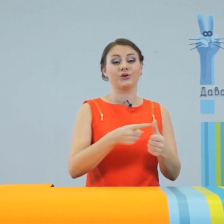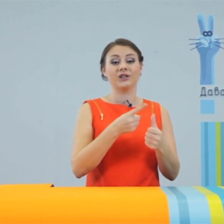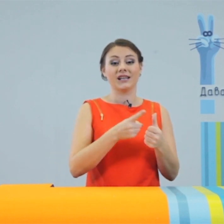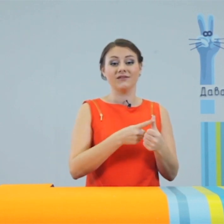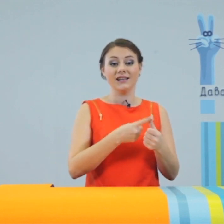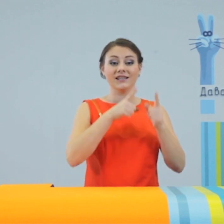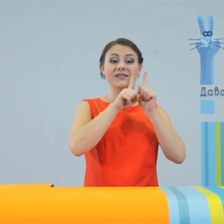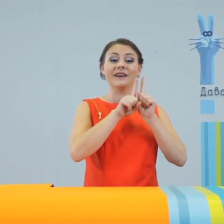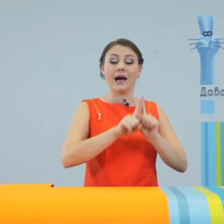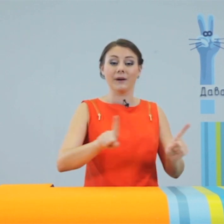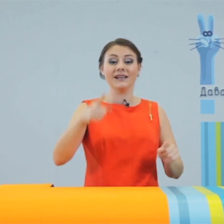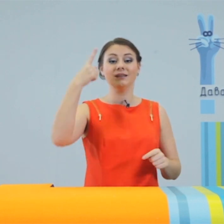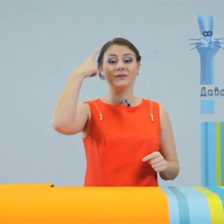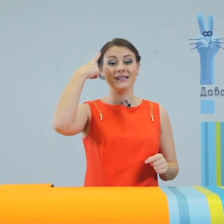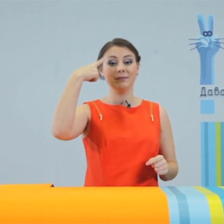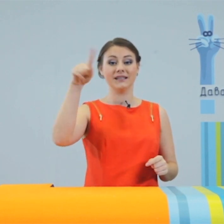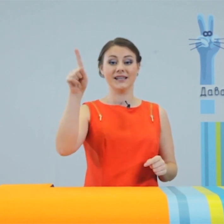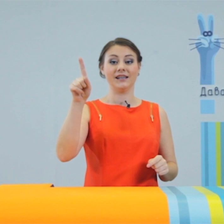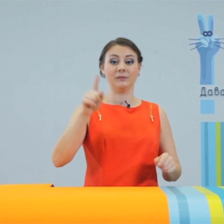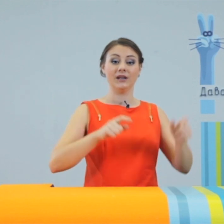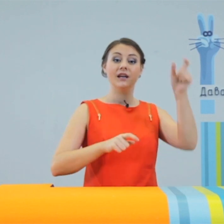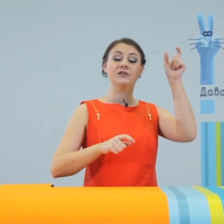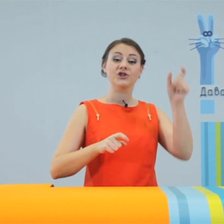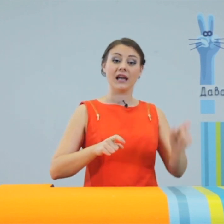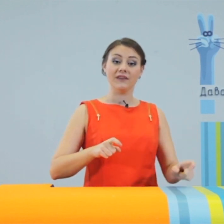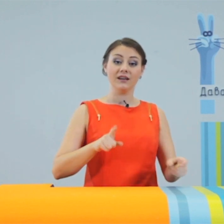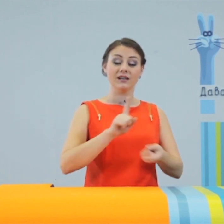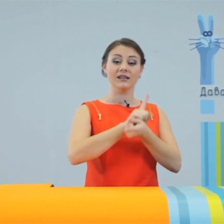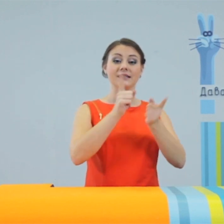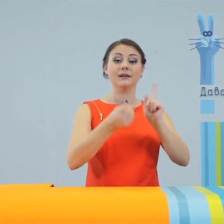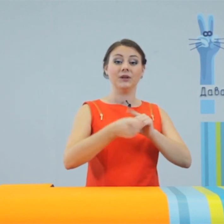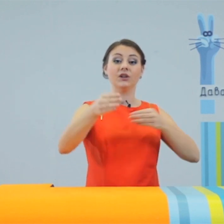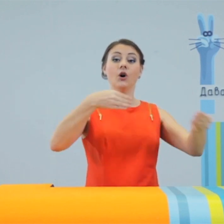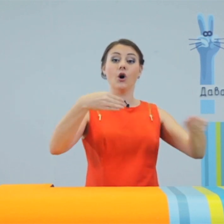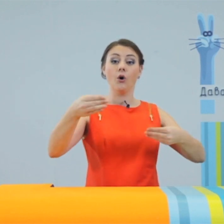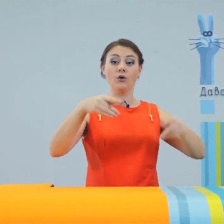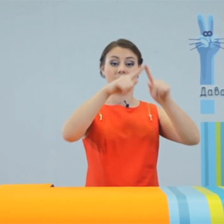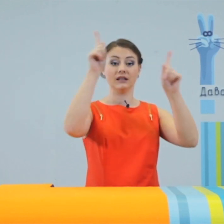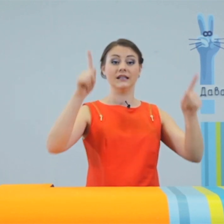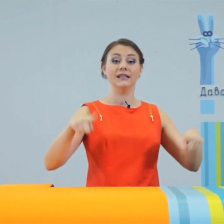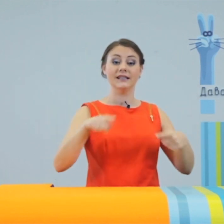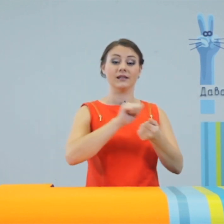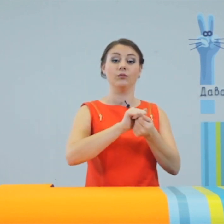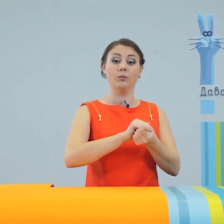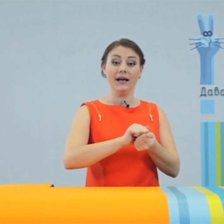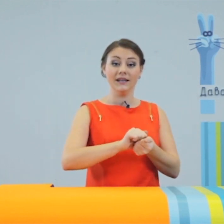назвать своеобразным изобретением. Человек заменил холст и лист бумаги